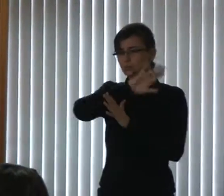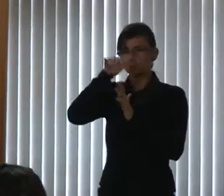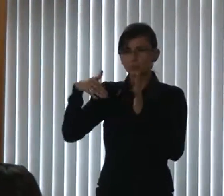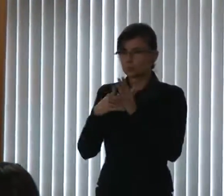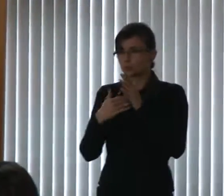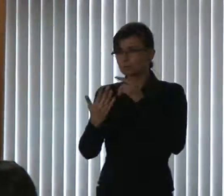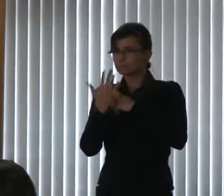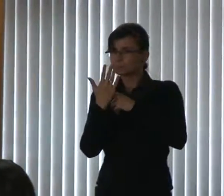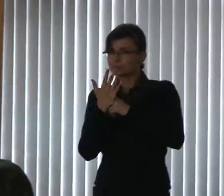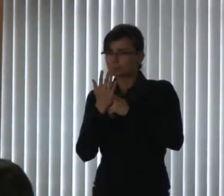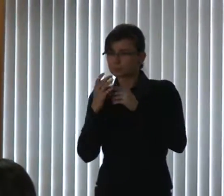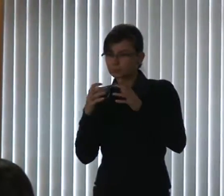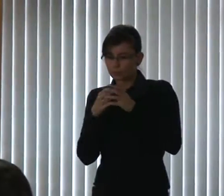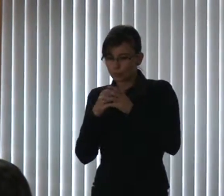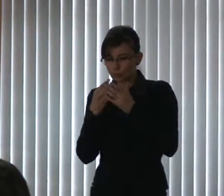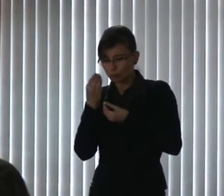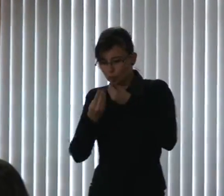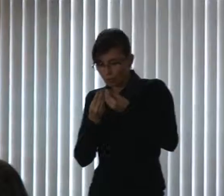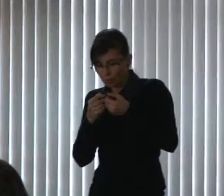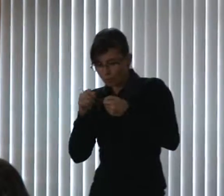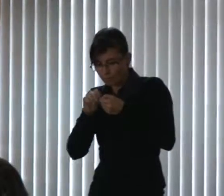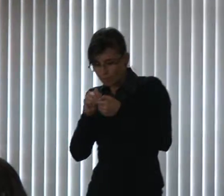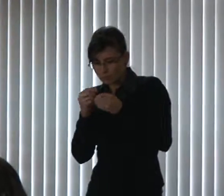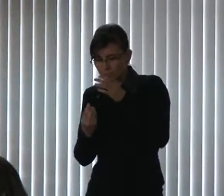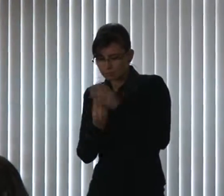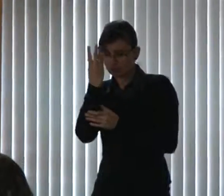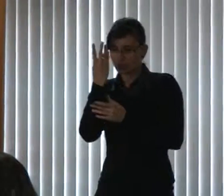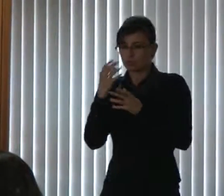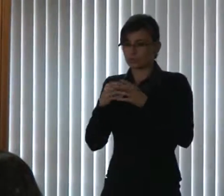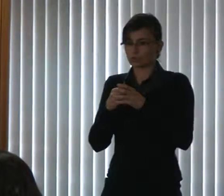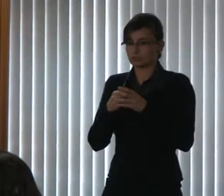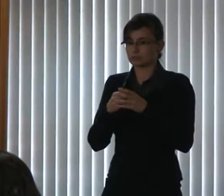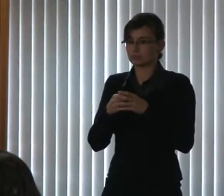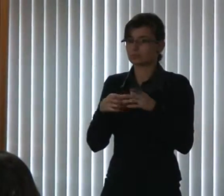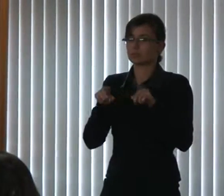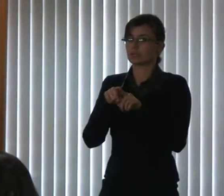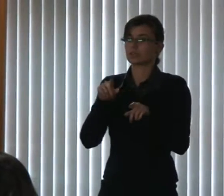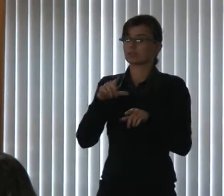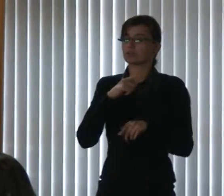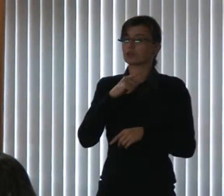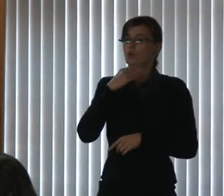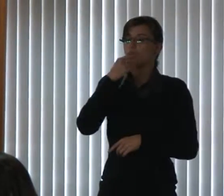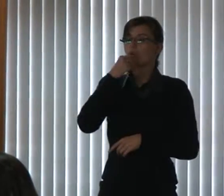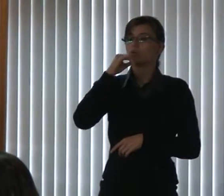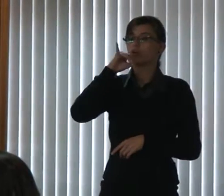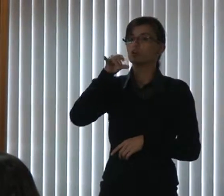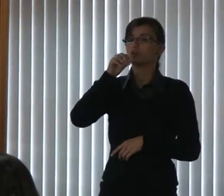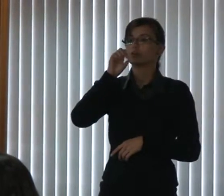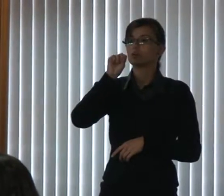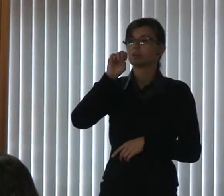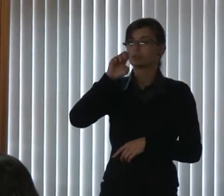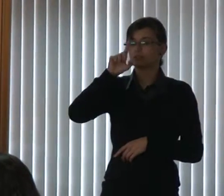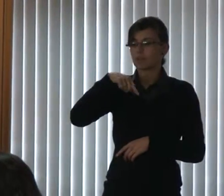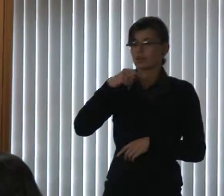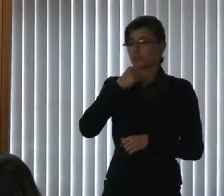dessa comissão, ajudando a gente a montar. Nós temos o nosso jornalista aqui, o José, que não está aqui agora, que também nos ajudou muito.